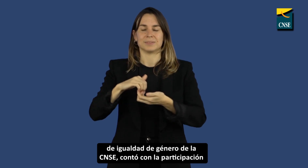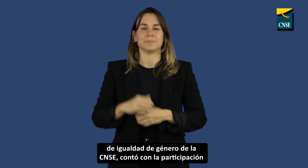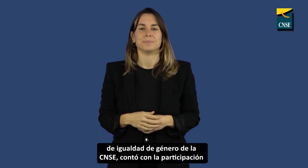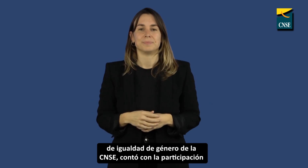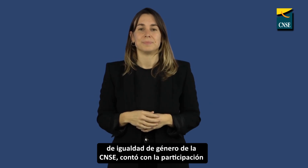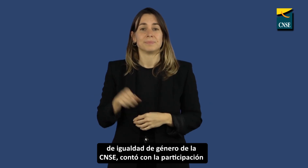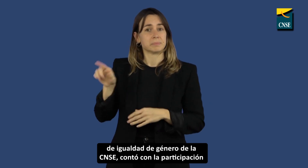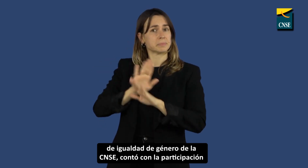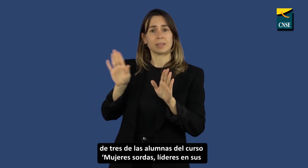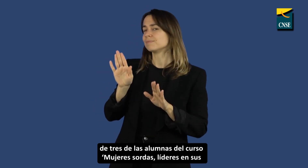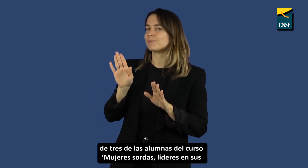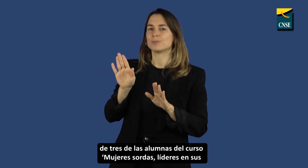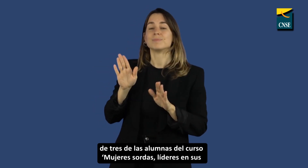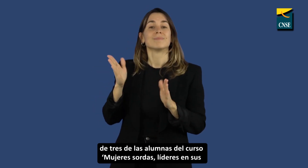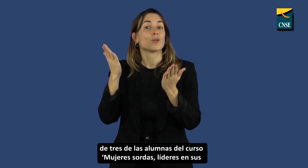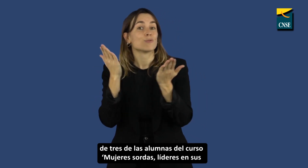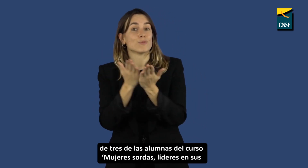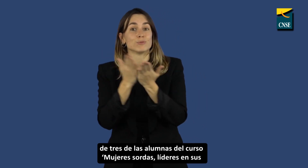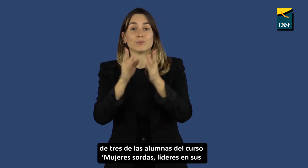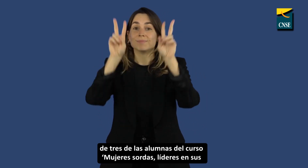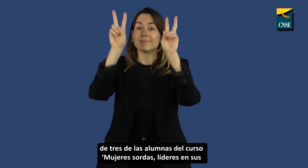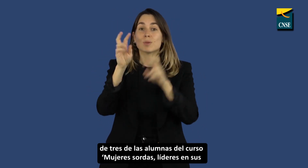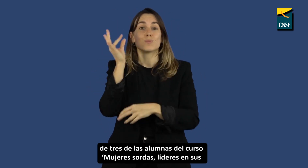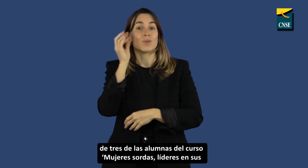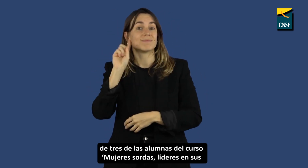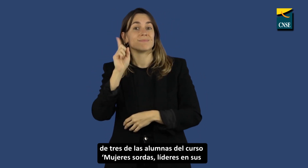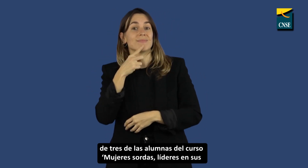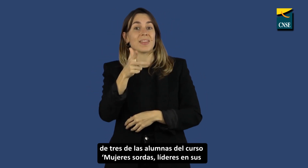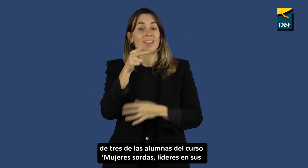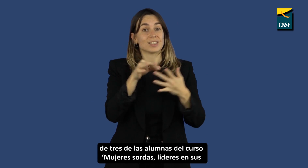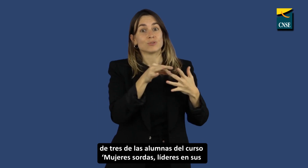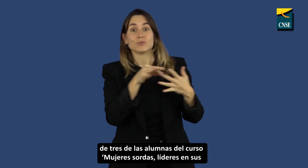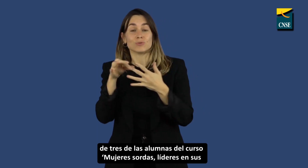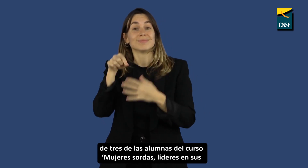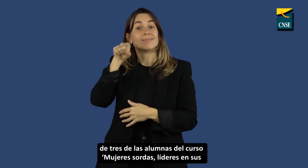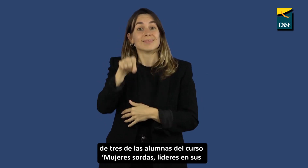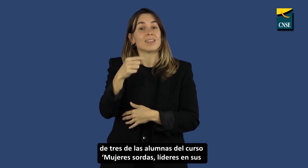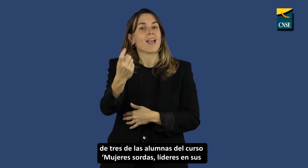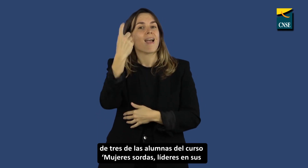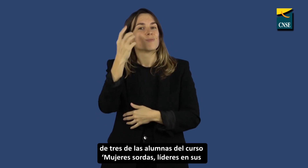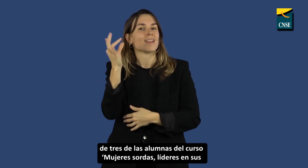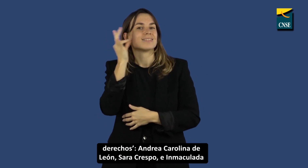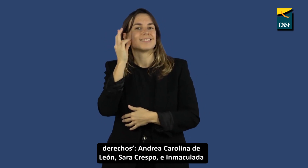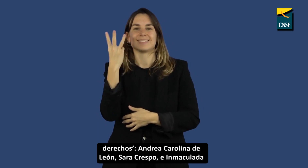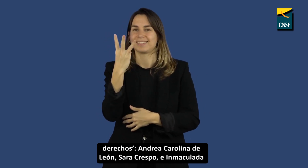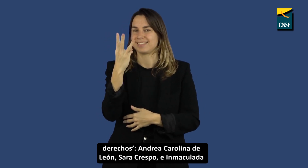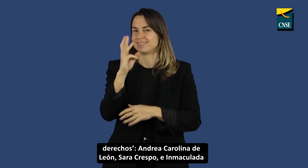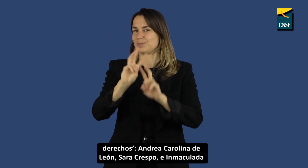participación de tres de las alumnas del curso Mujeres sordas líderes en sus derechos. Andrea